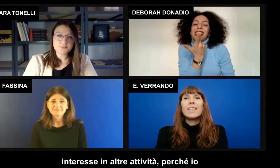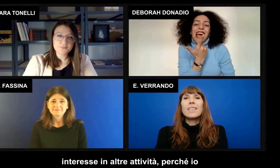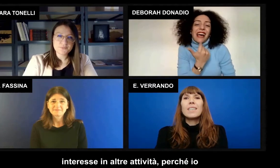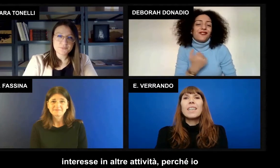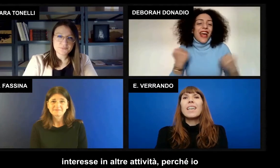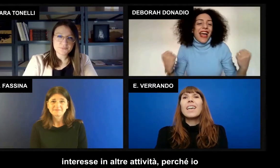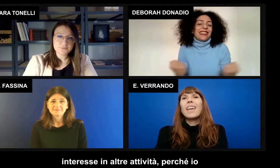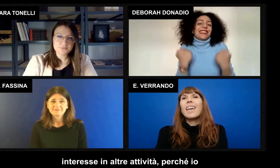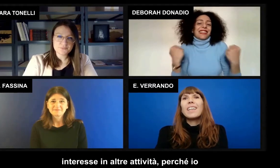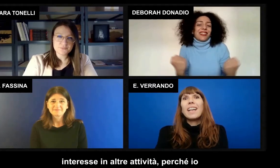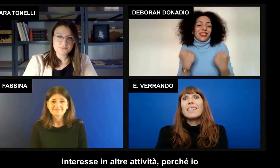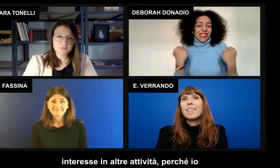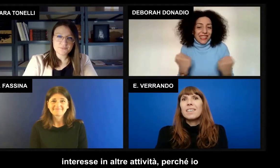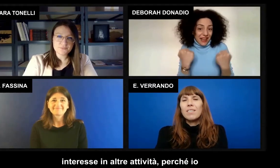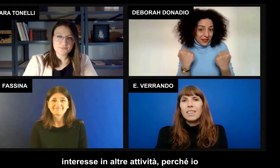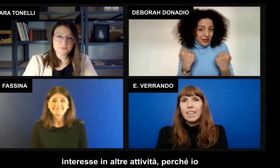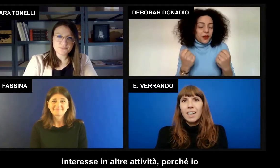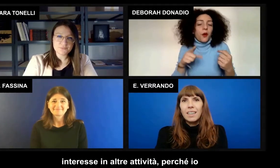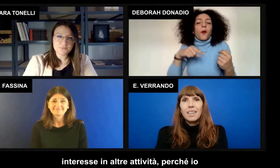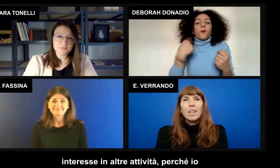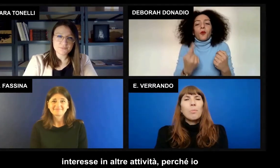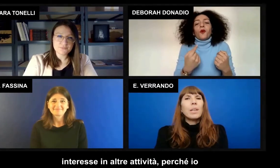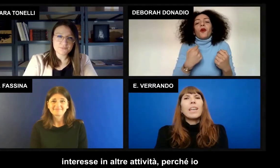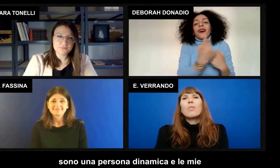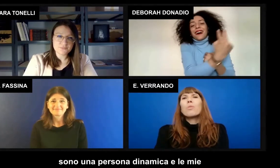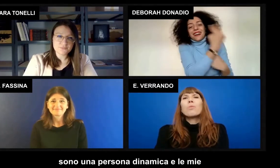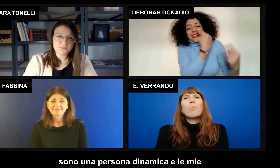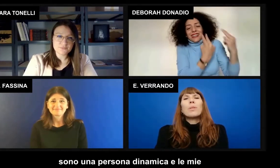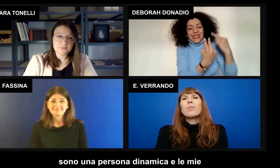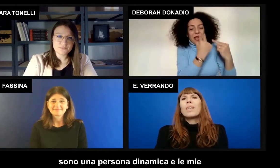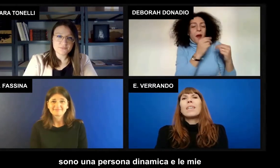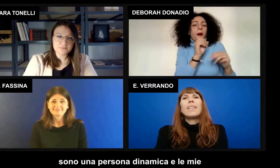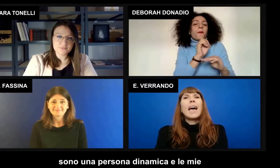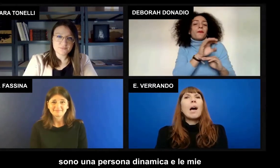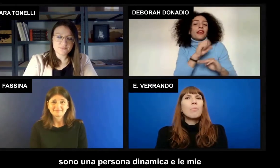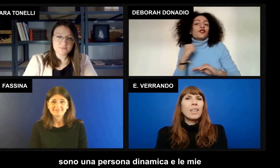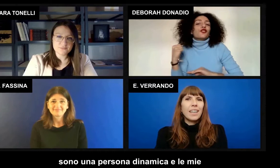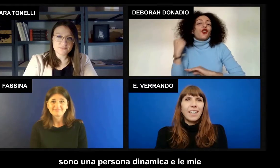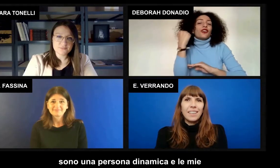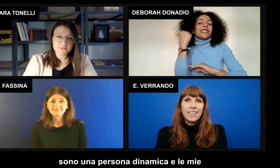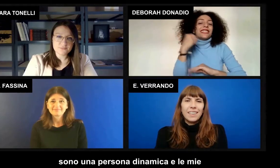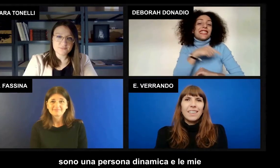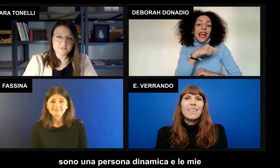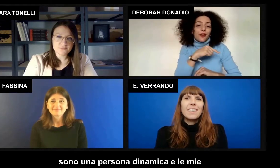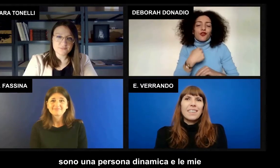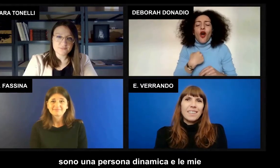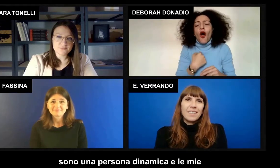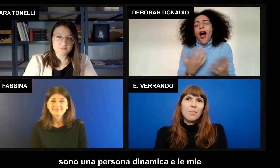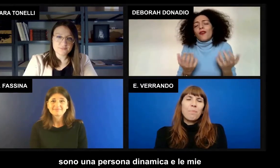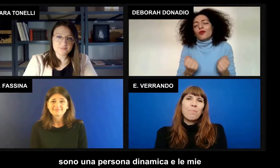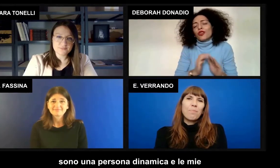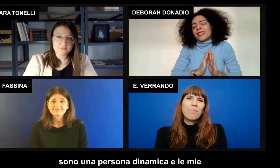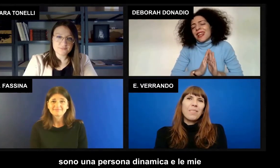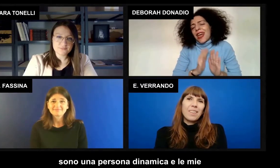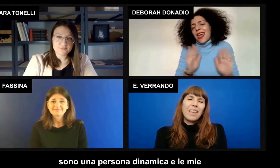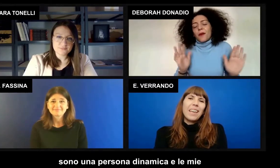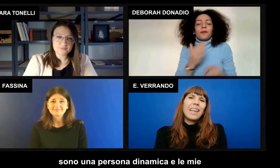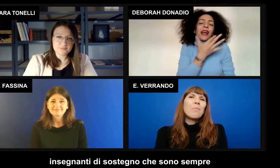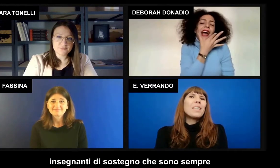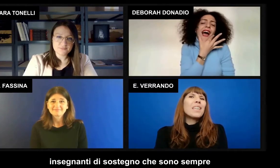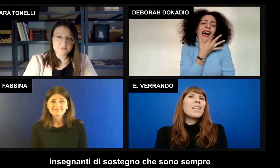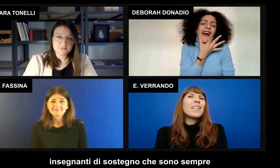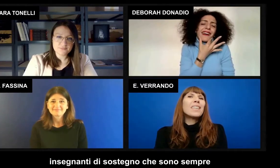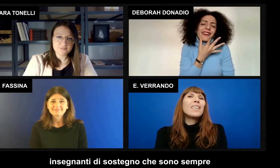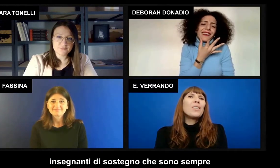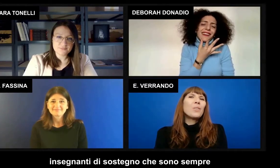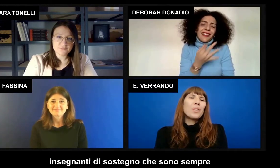interesse in altre attività perché io sono una persona dinamica e